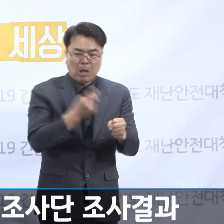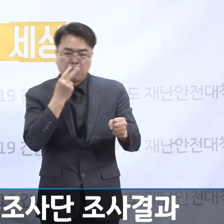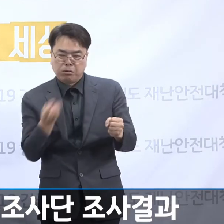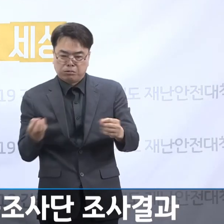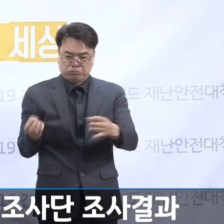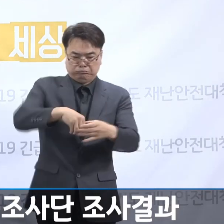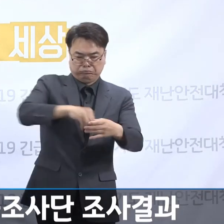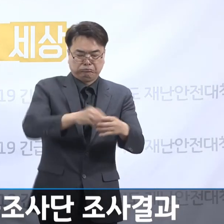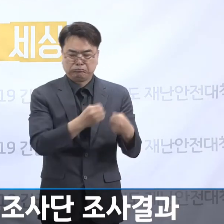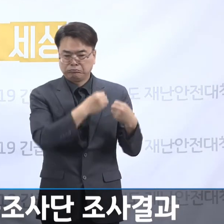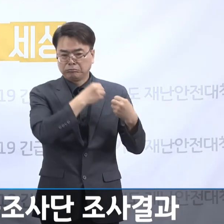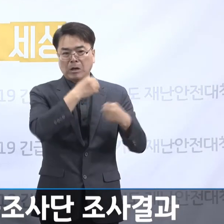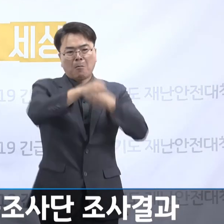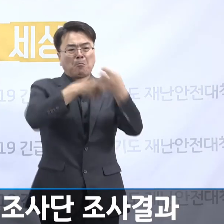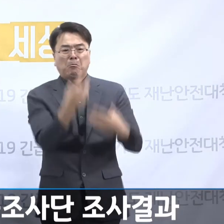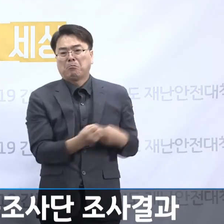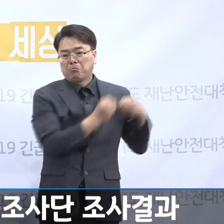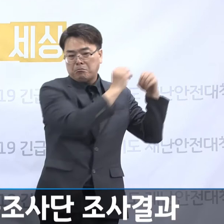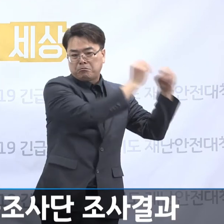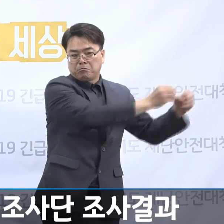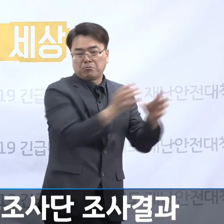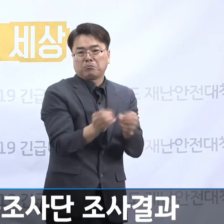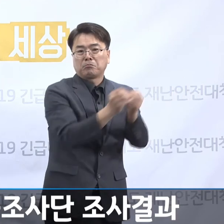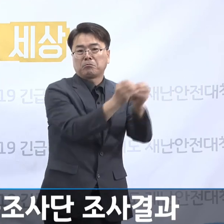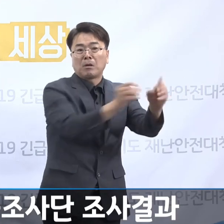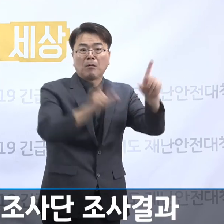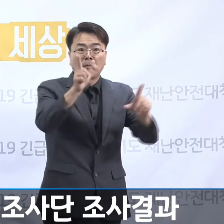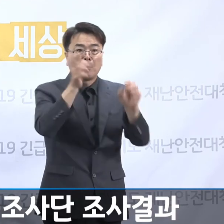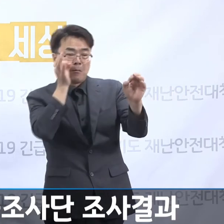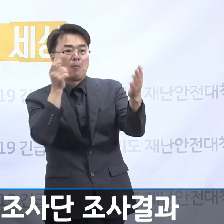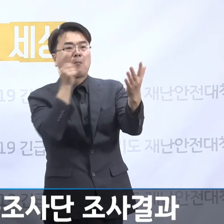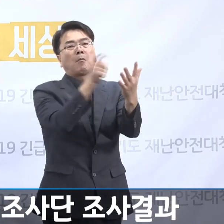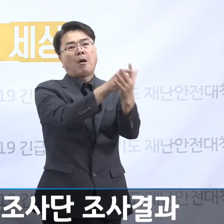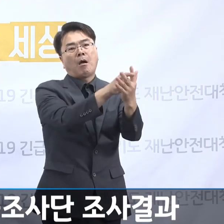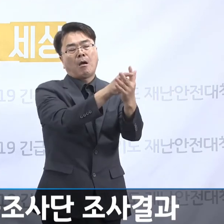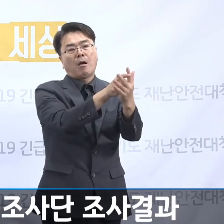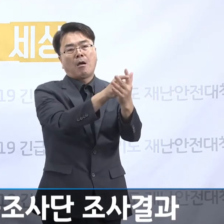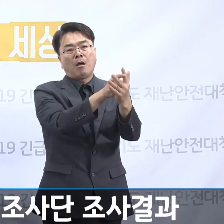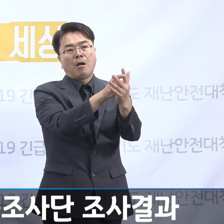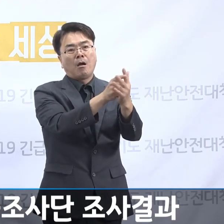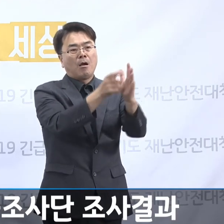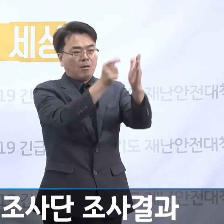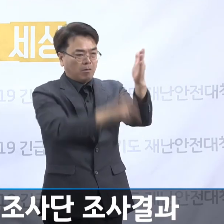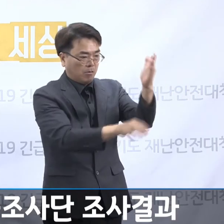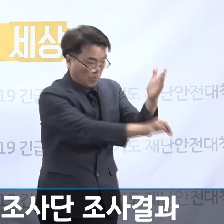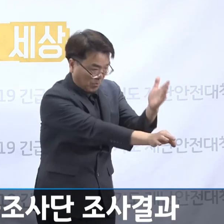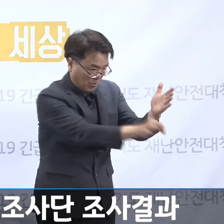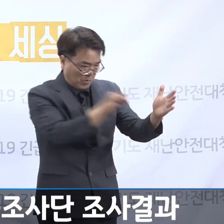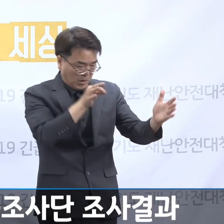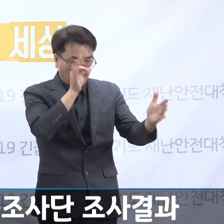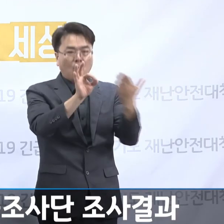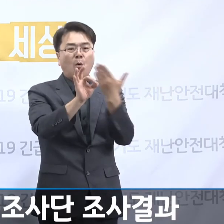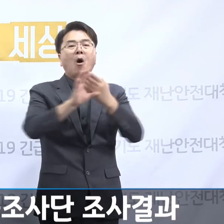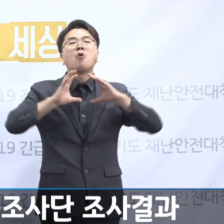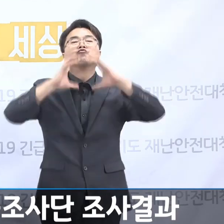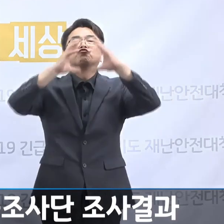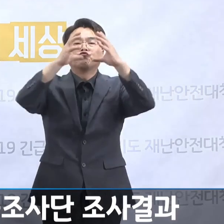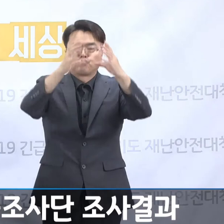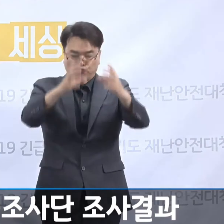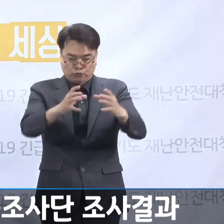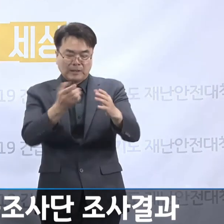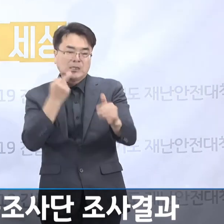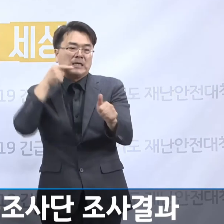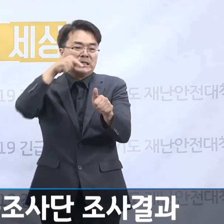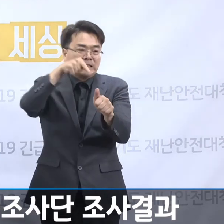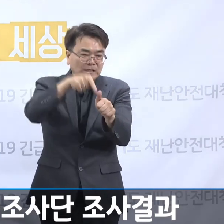건물 베란다에 방치하고 있는 지경입니다. 그렇게 방치된 기록물 중에는 심지어 국가지정 기록물로 지정된